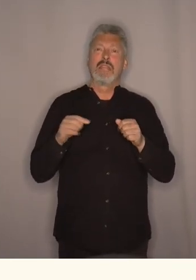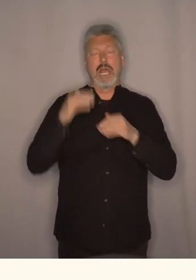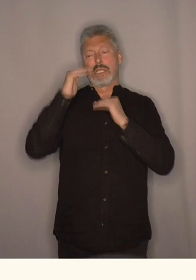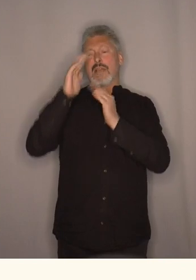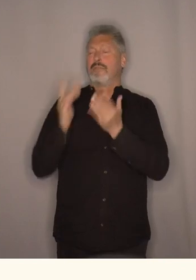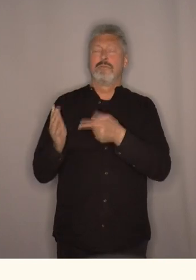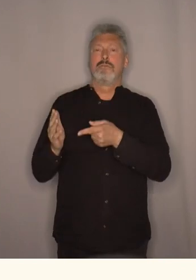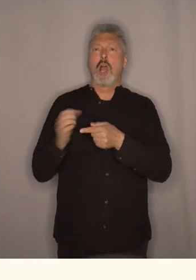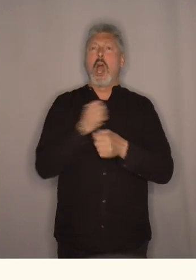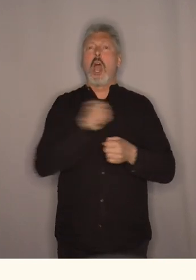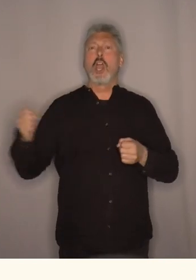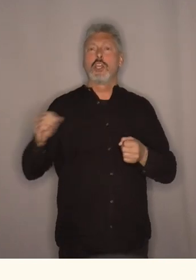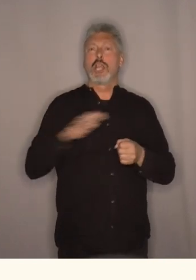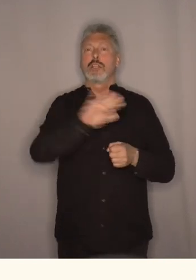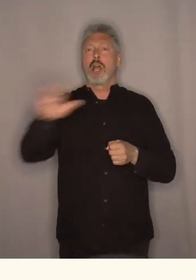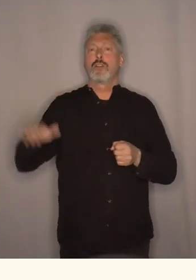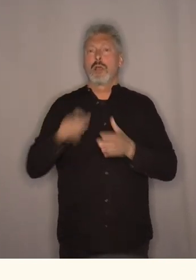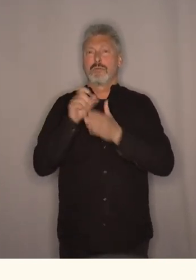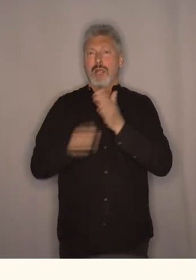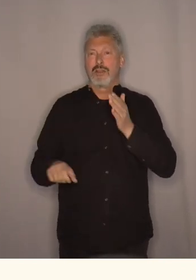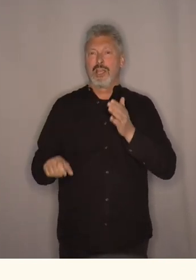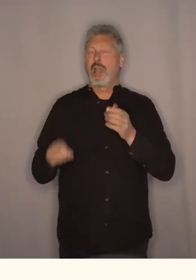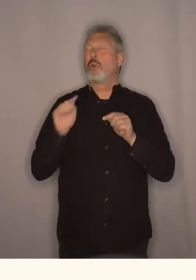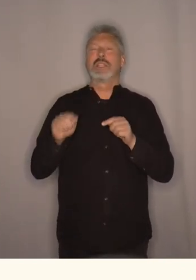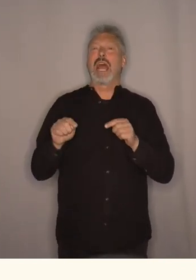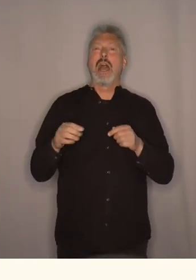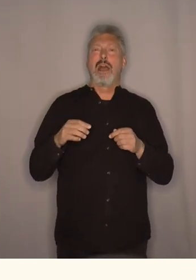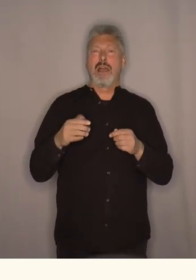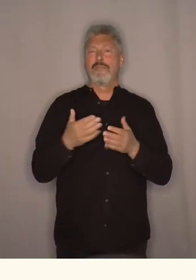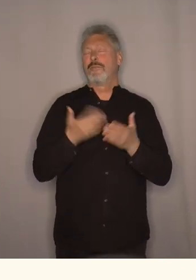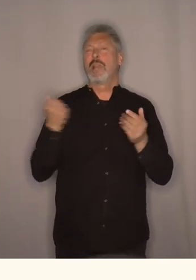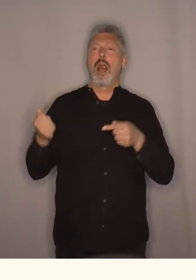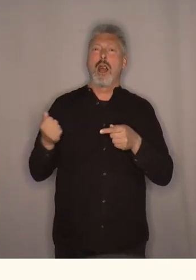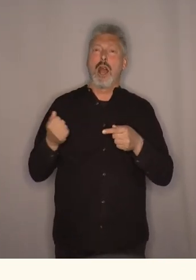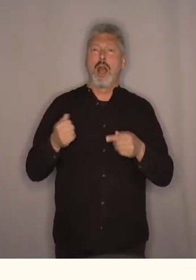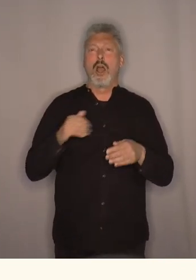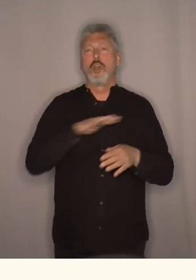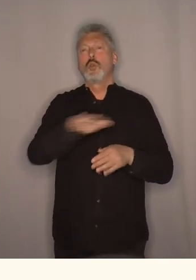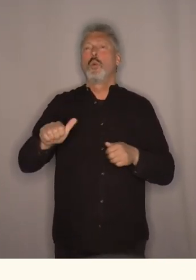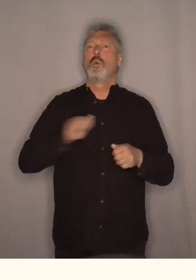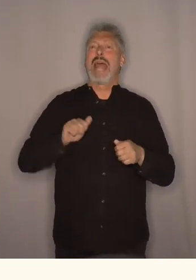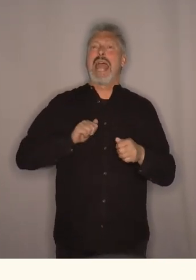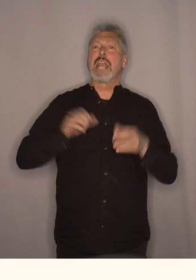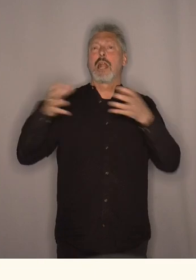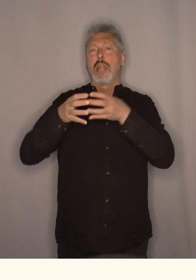nasjonalistisk parti. Og de er sprunget ut av jordaierklassen, og de som er aller rikest i El Salvador.